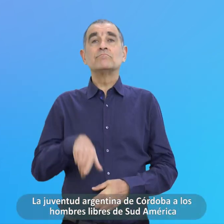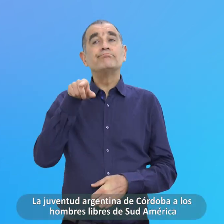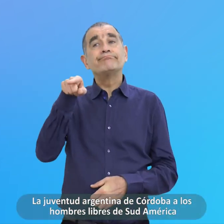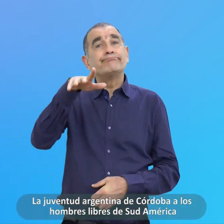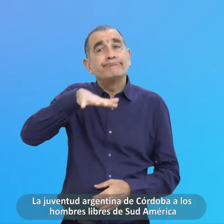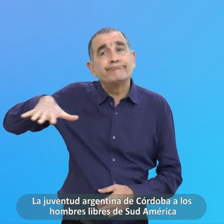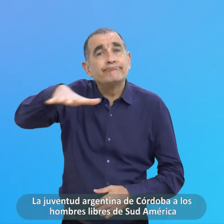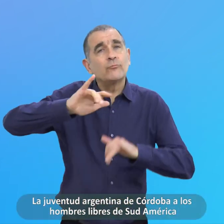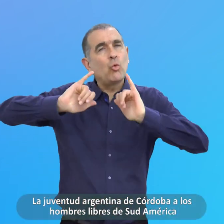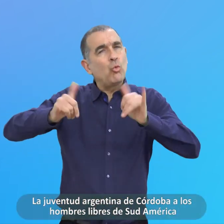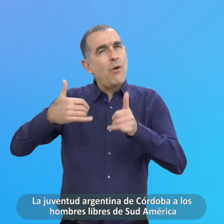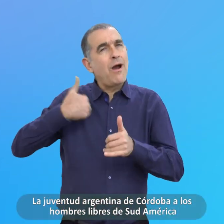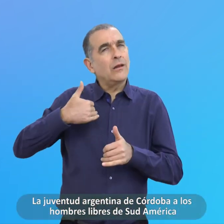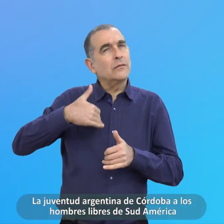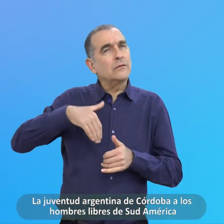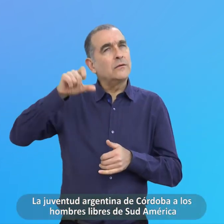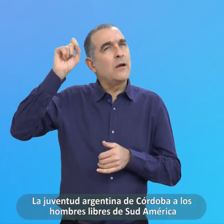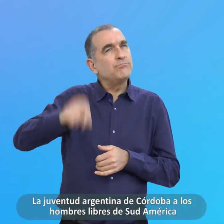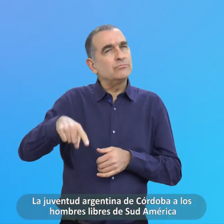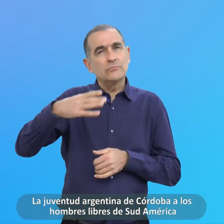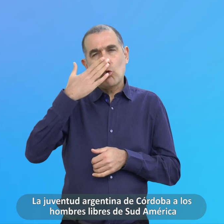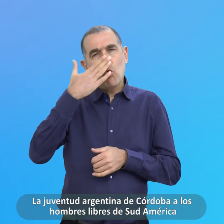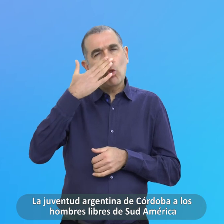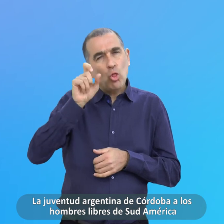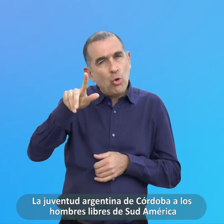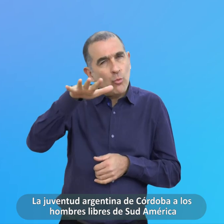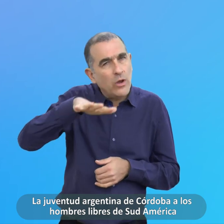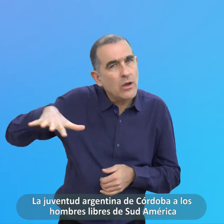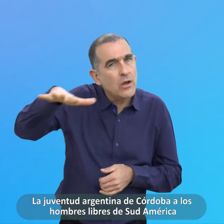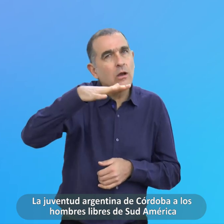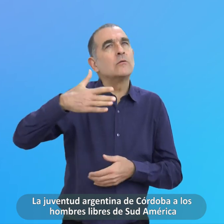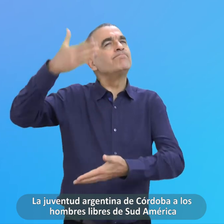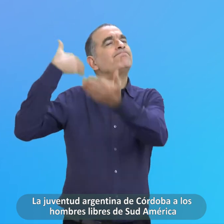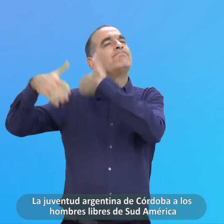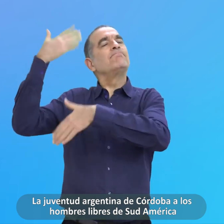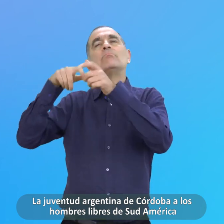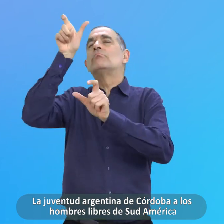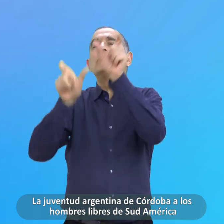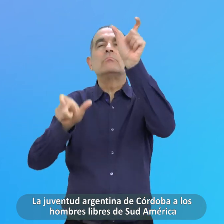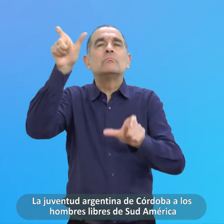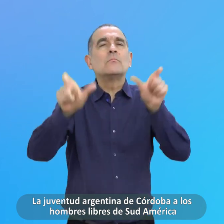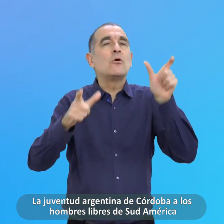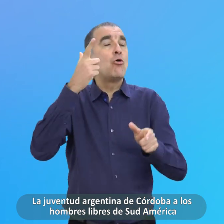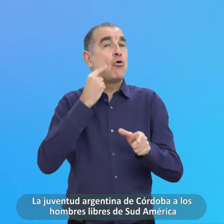La Juventud Argentina de Córdoba a los Hombres Libres de